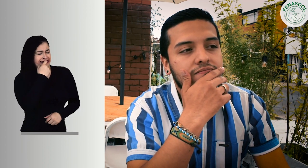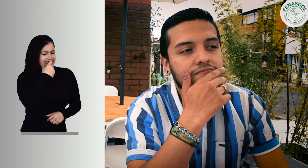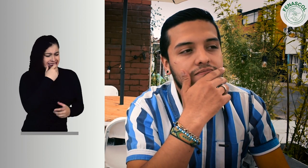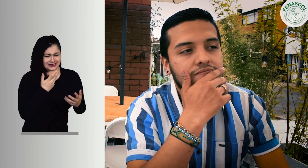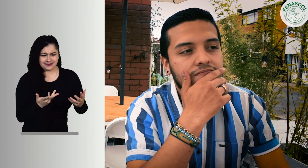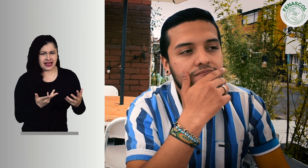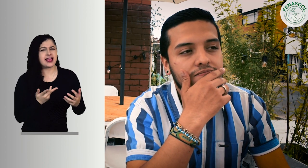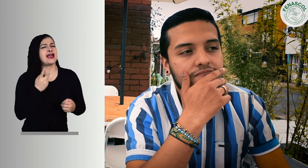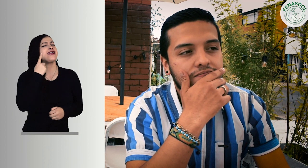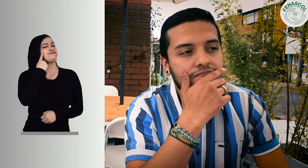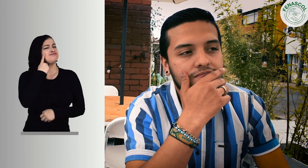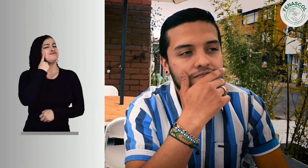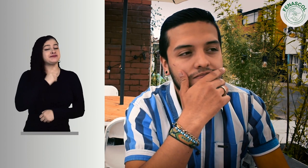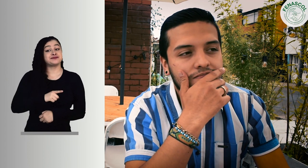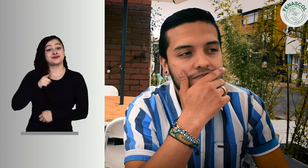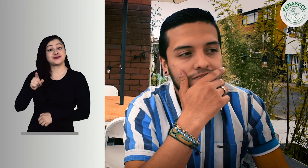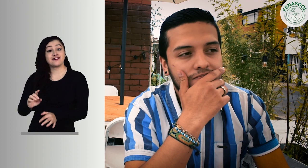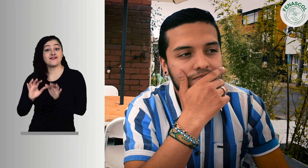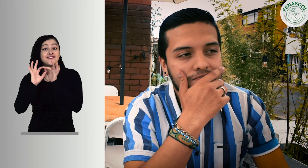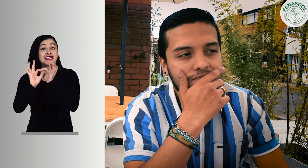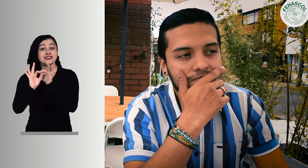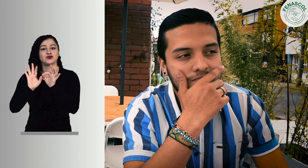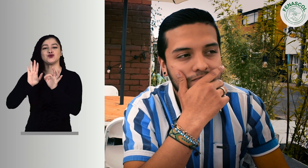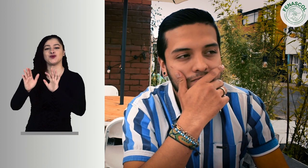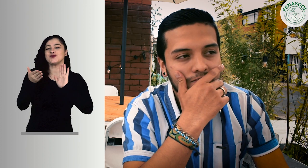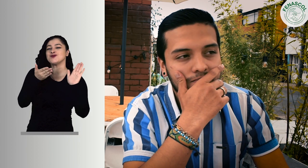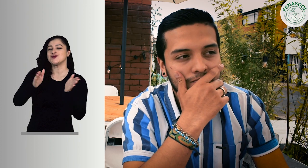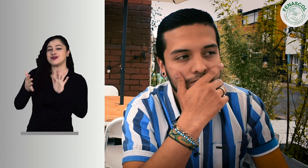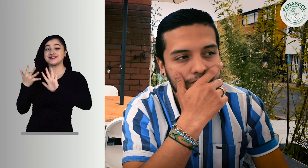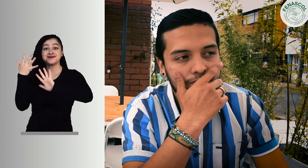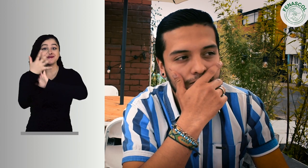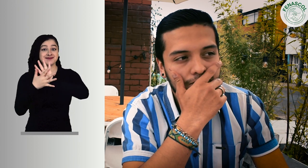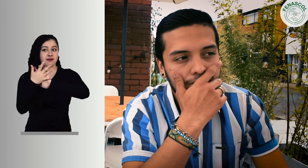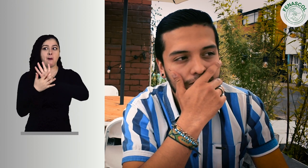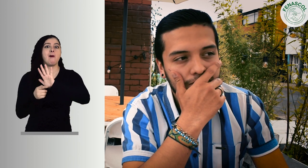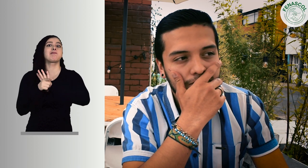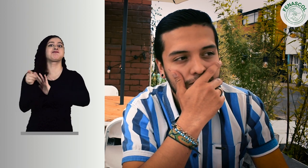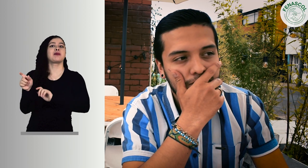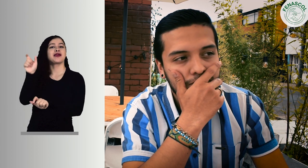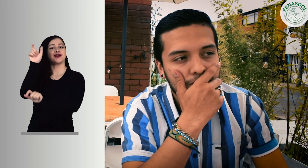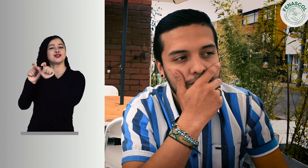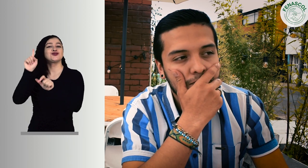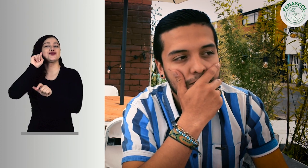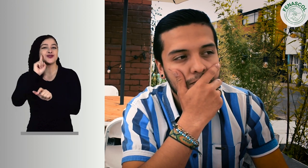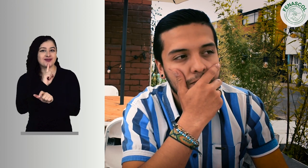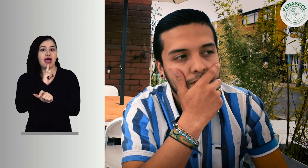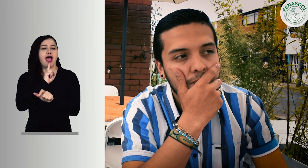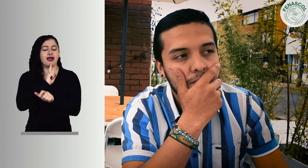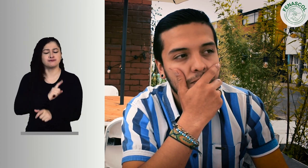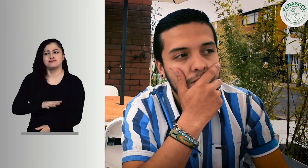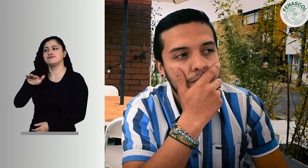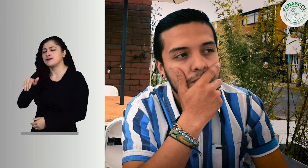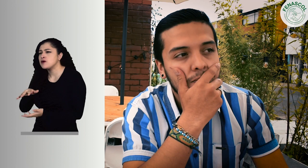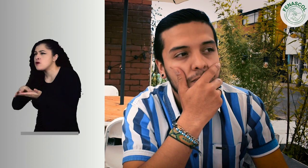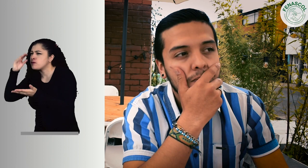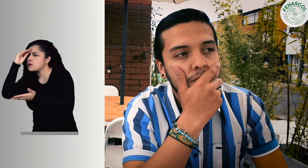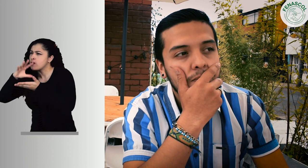cursos de lengua de señas colombiana, dictados por instructores sordos de FENASCOL. Y se propone seguir